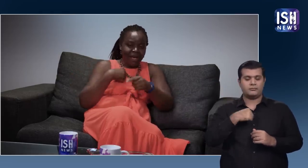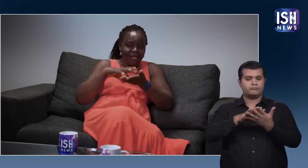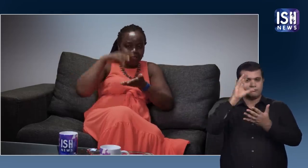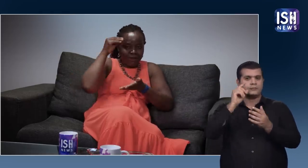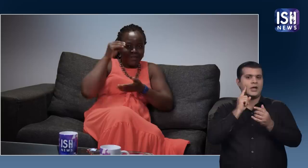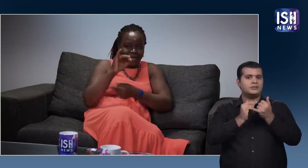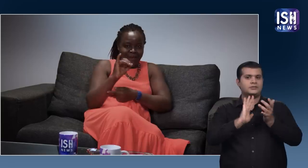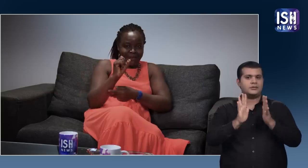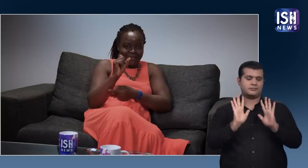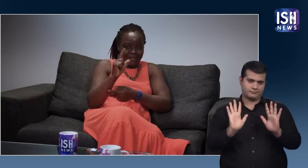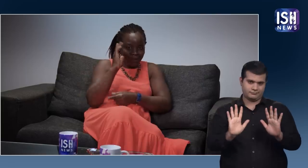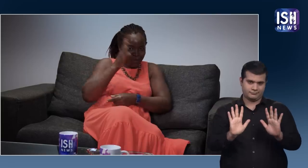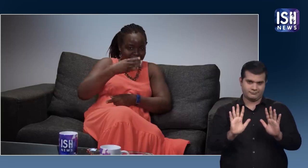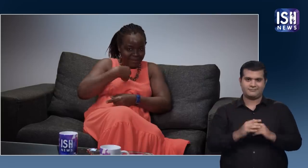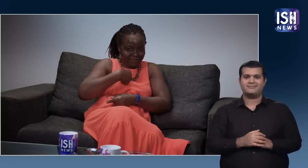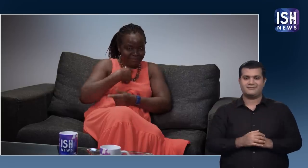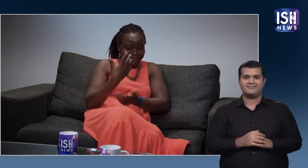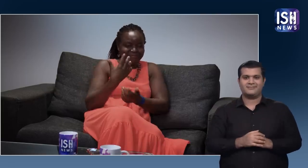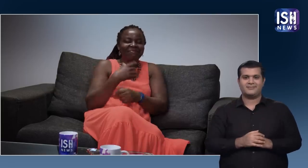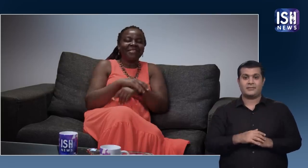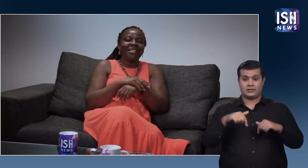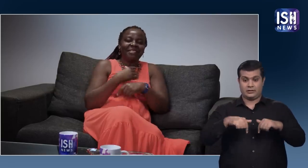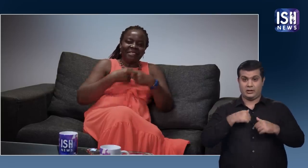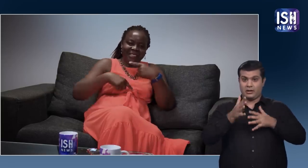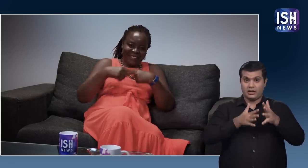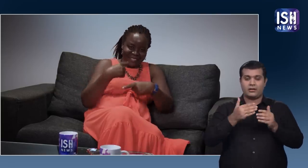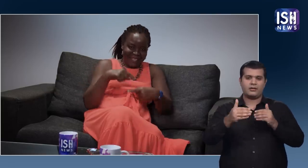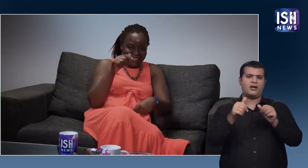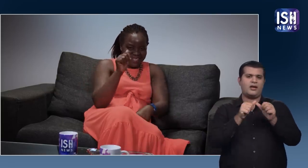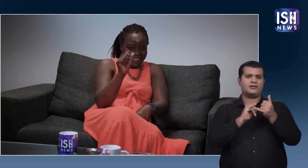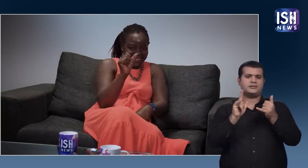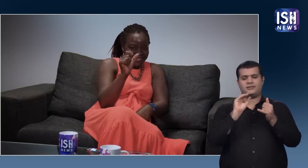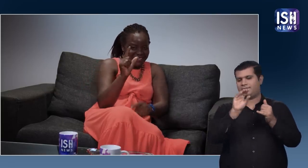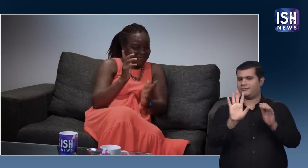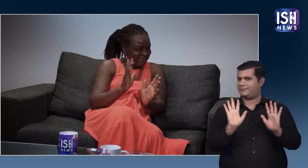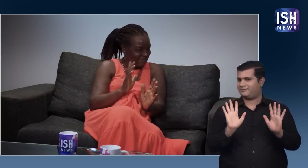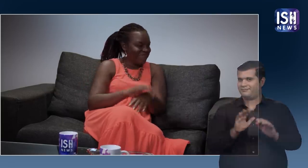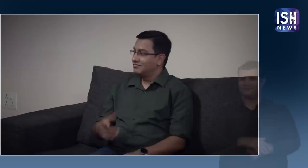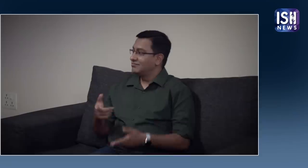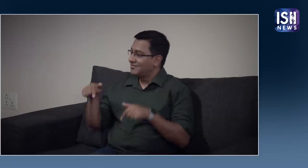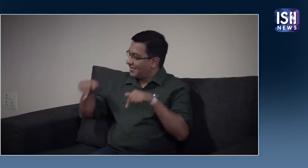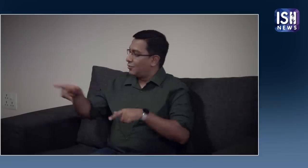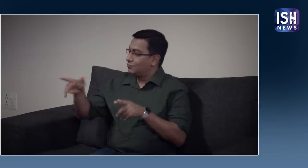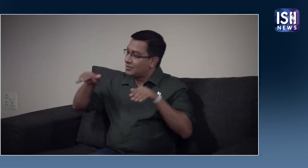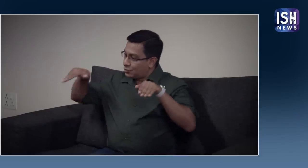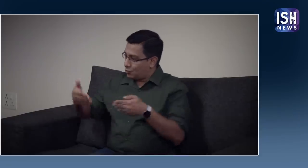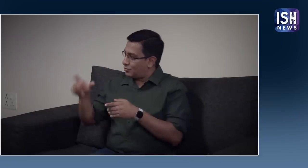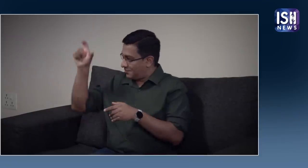तो ISL सीखूंगी। मैं अभी के लिए ASL में साइन करूंगी। अब प्लीज अपना